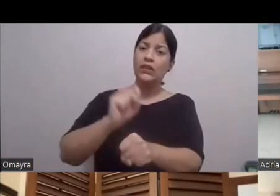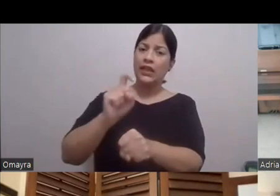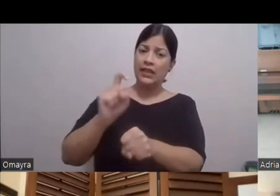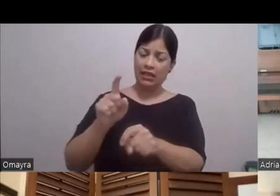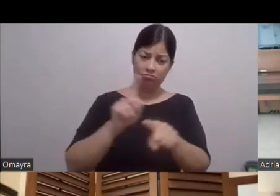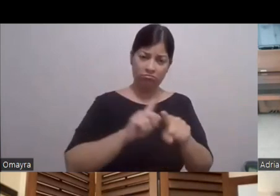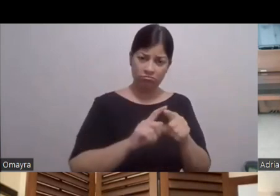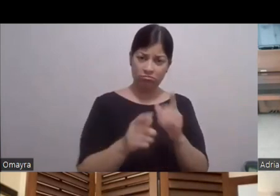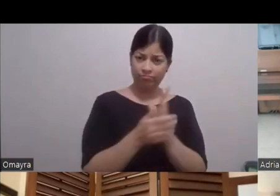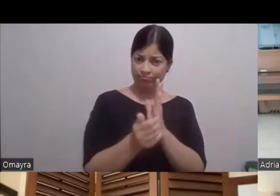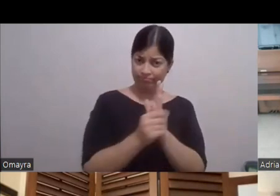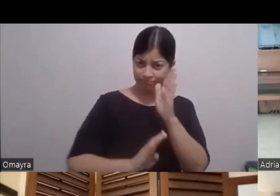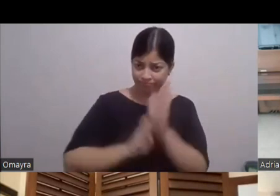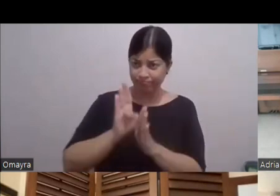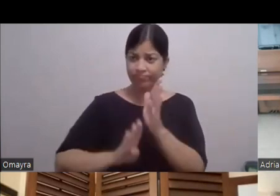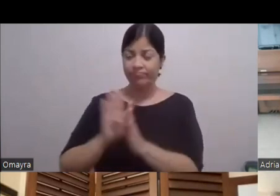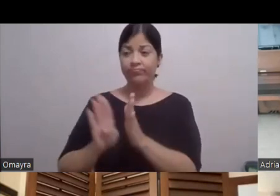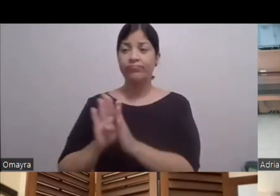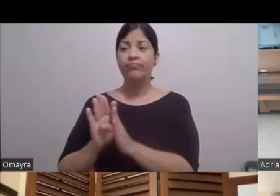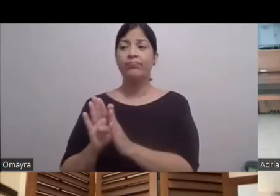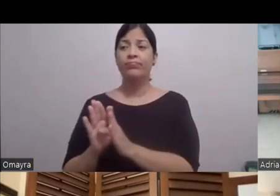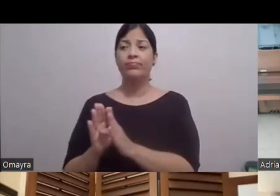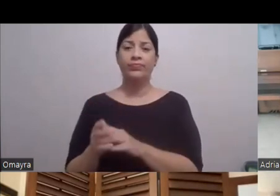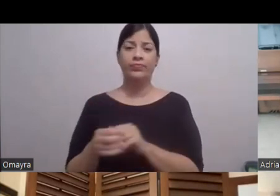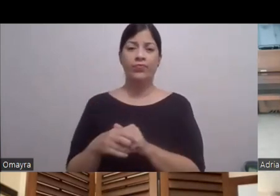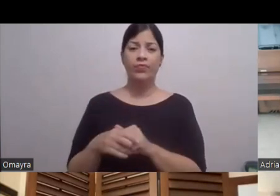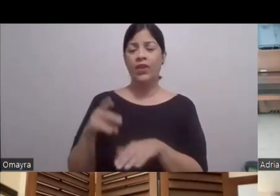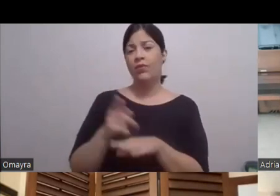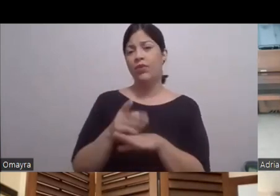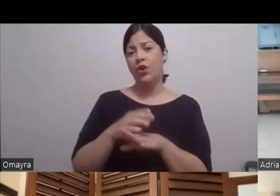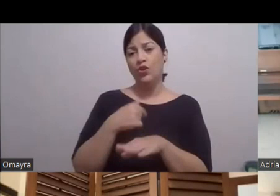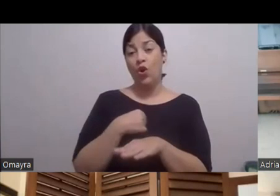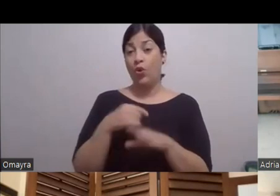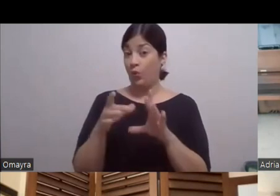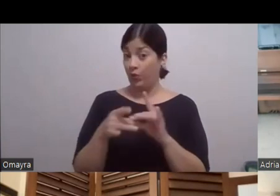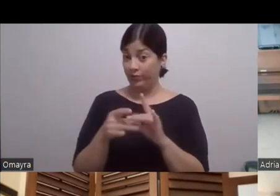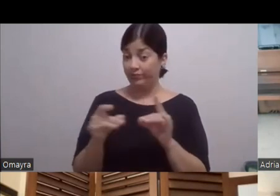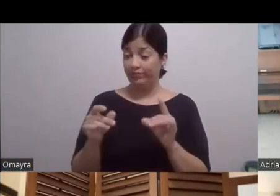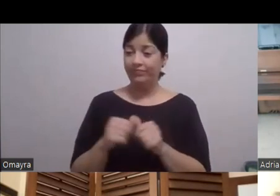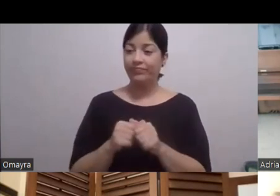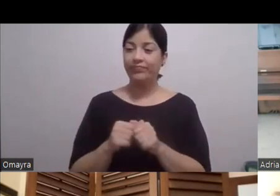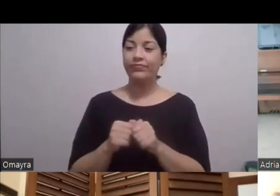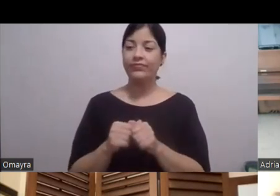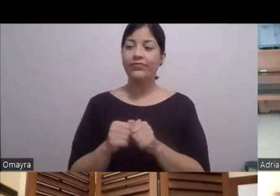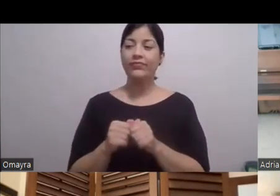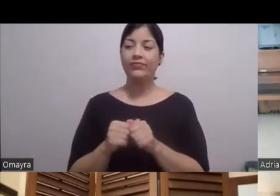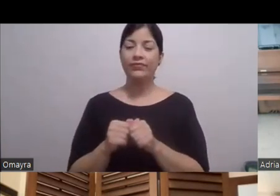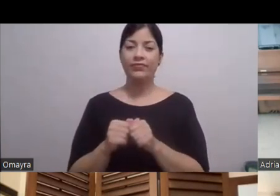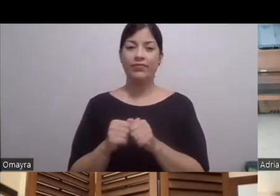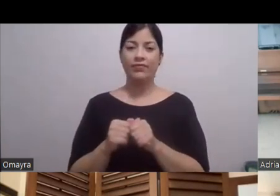Rico Pues mira A mí me pasó Y voy a contar Cuento esto Porque Fue así como un golpetazo Que me dieron a mí en el pecho En México En Puerto Rico